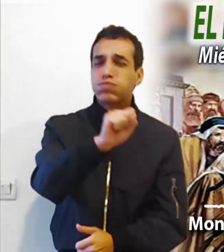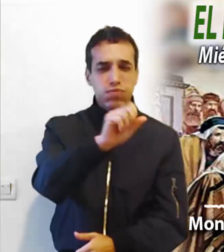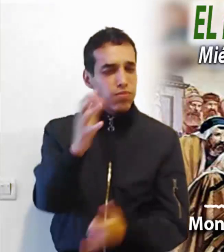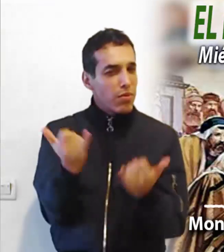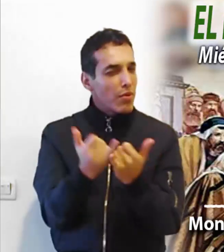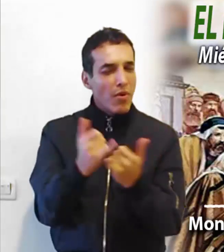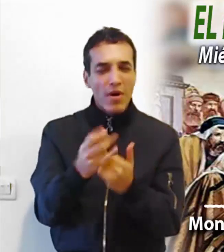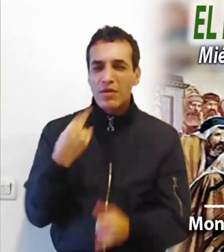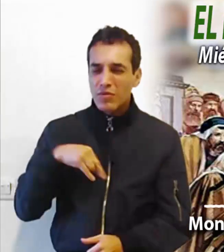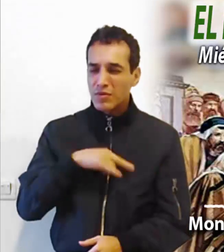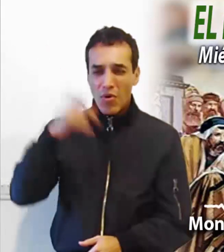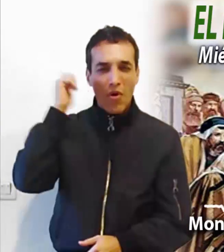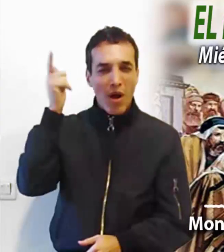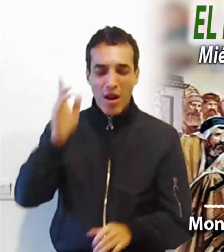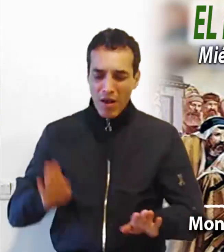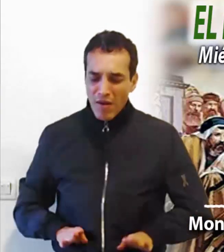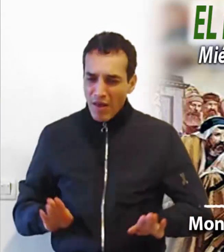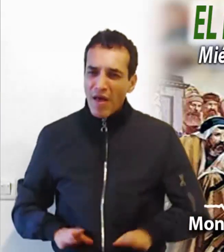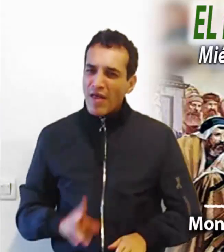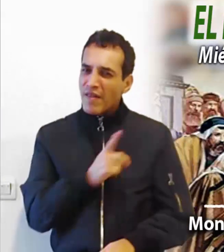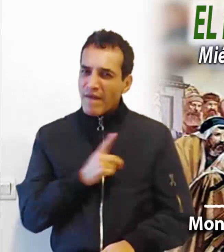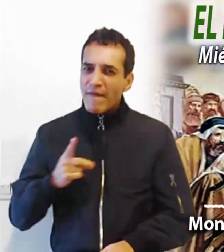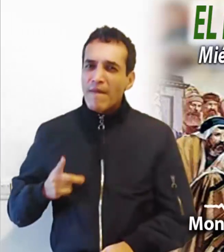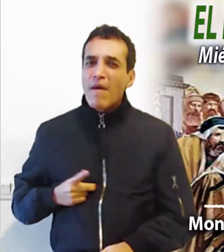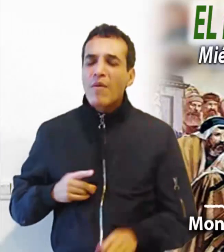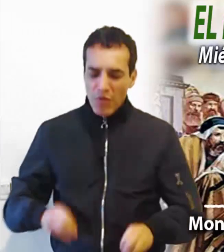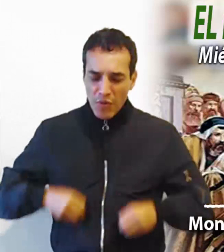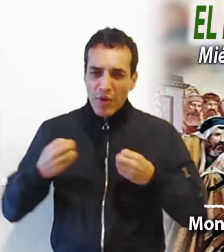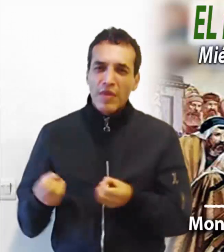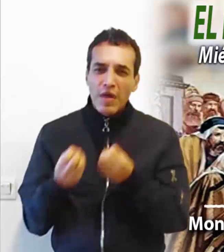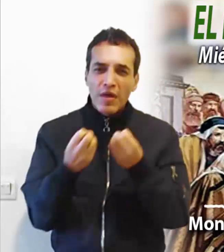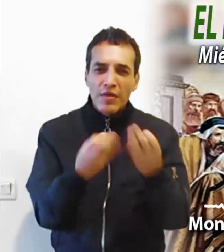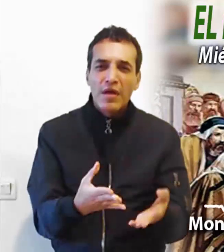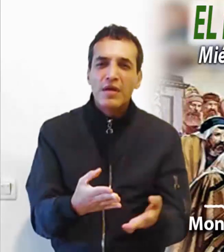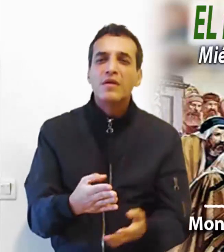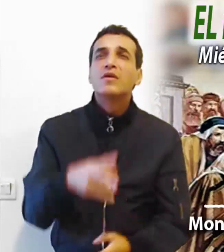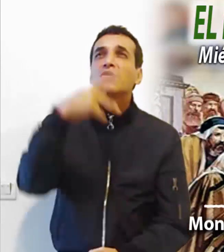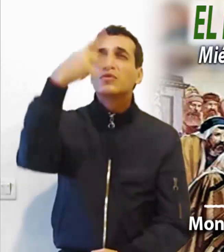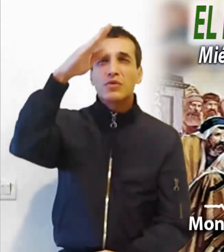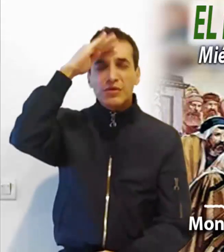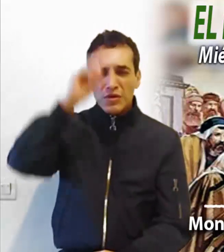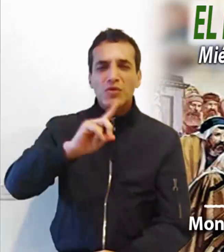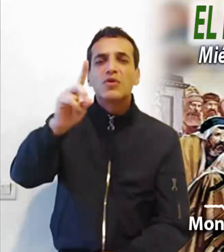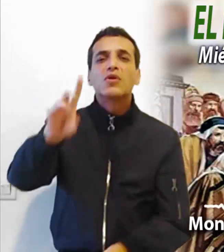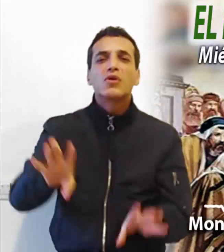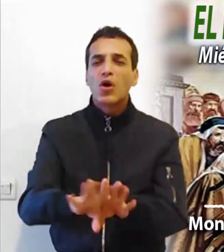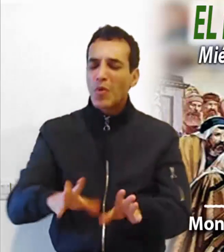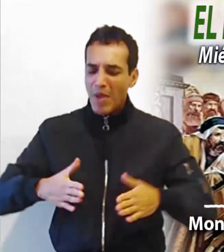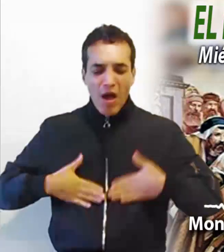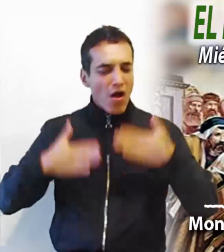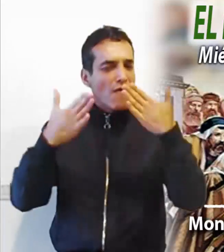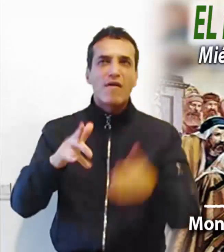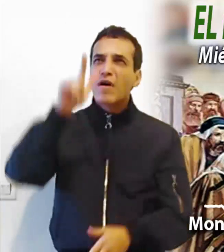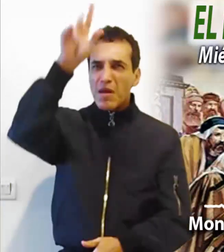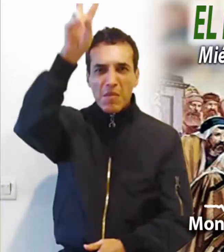nuestra actitud sea siempre la de dar vida, pero en manos del Señor, con la seguridad de que Él